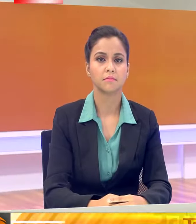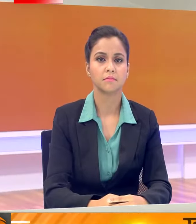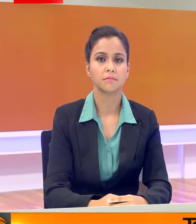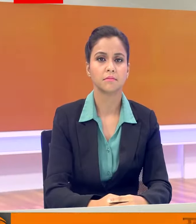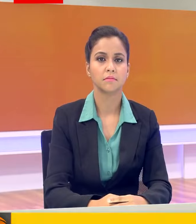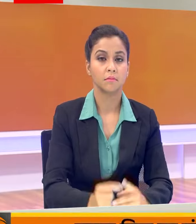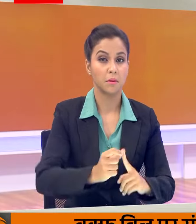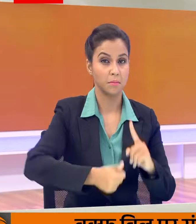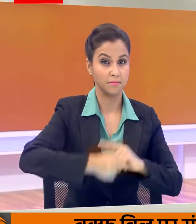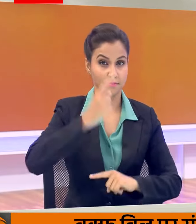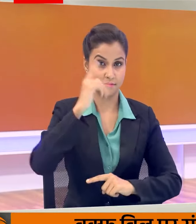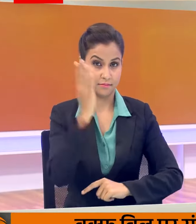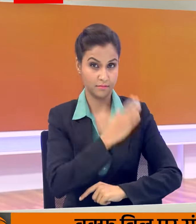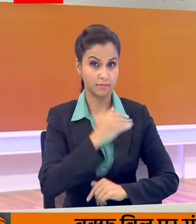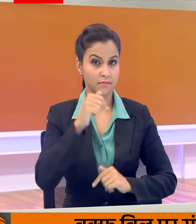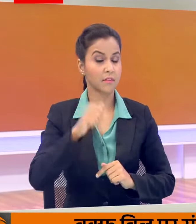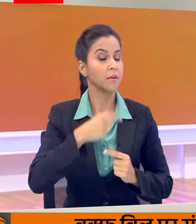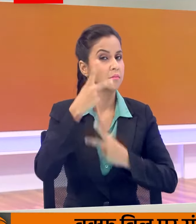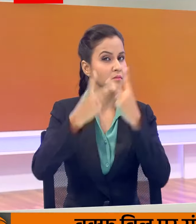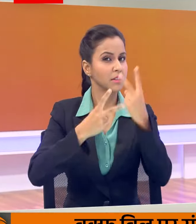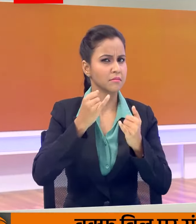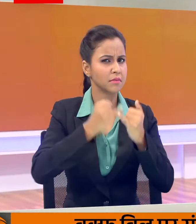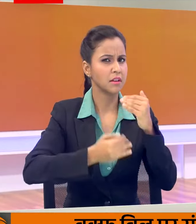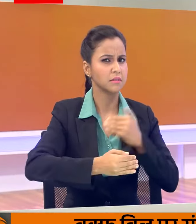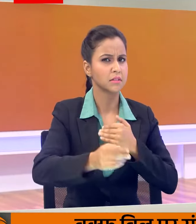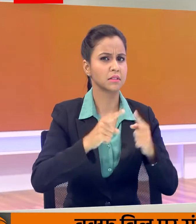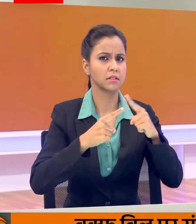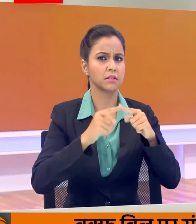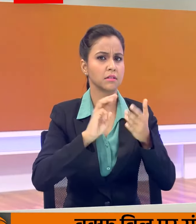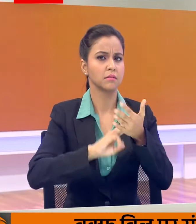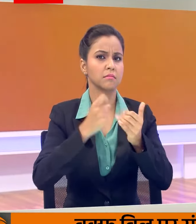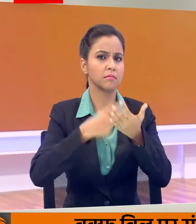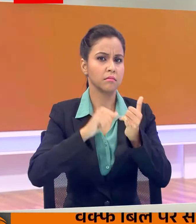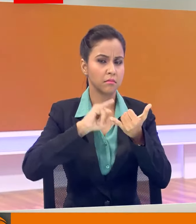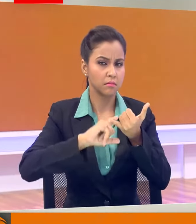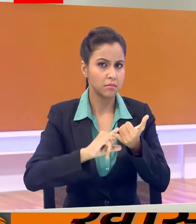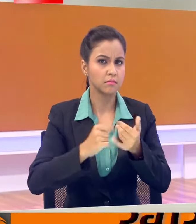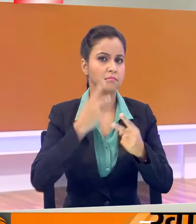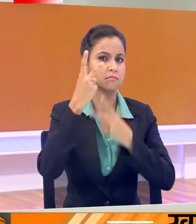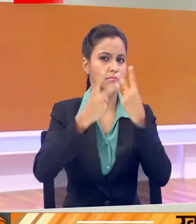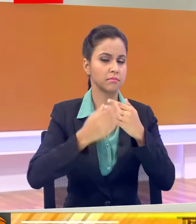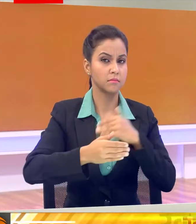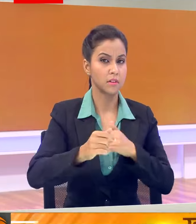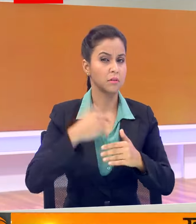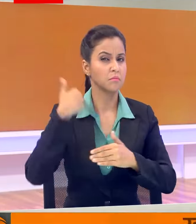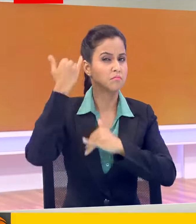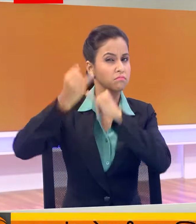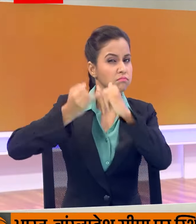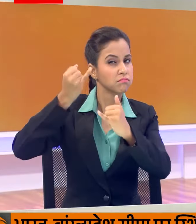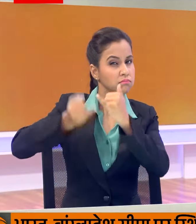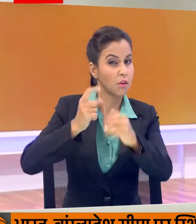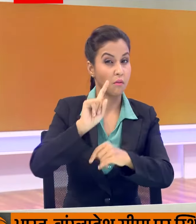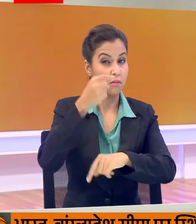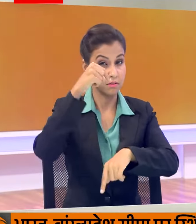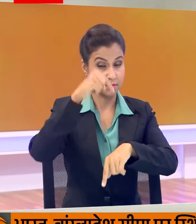राश्ट्रपती द्रौदीव मुर्मू अपनी यात्रा के अंतिम चरन में तिमौर लिस्ते की राज्गी यात्रा पर रहेंगी ये एतिहासिक यात्रा